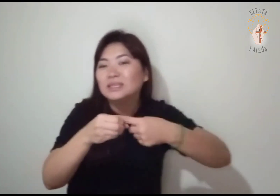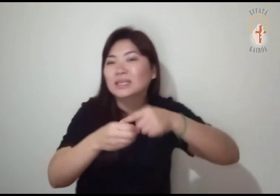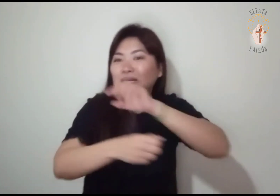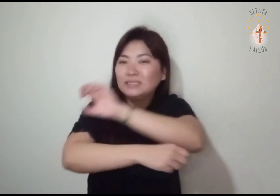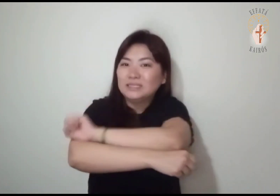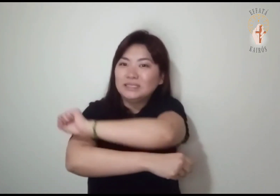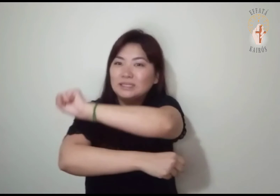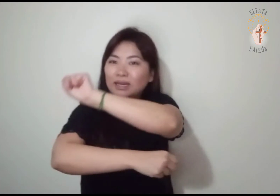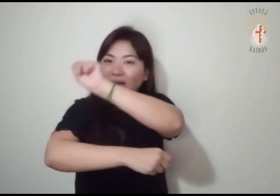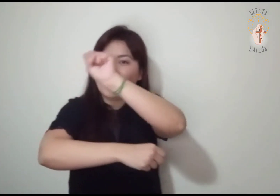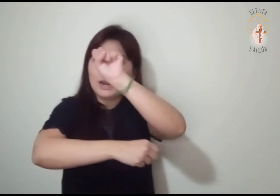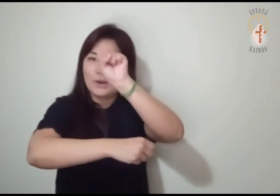de Sião